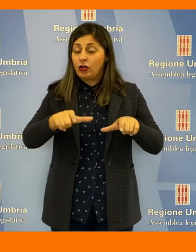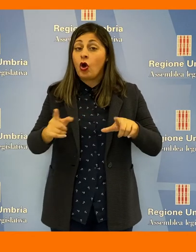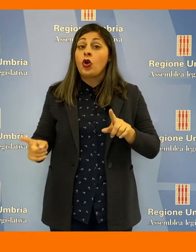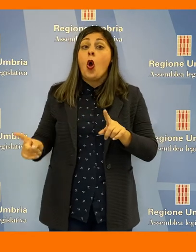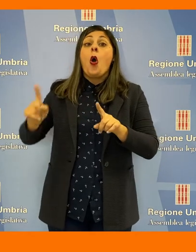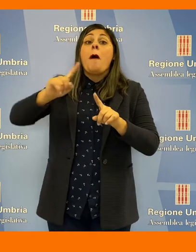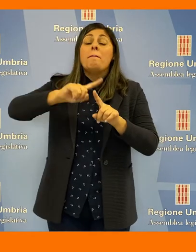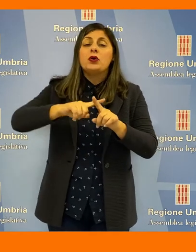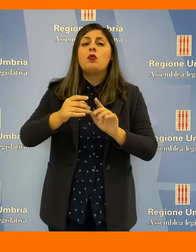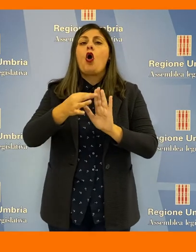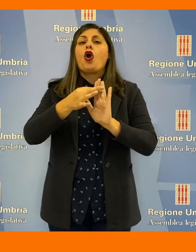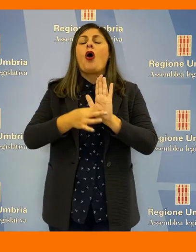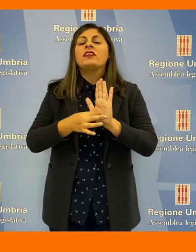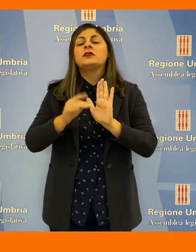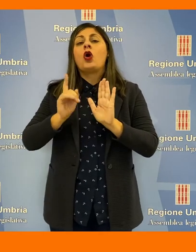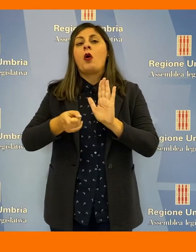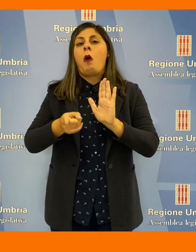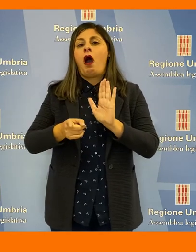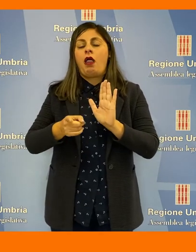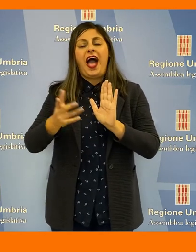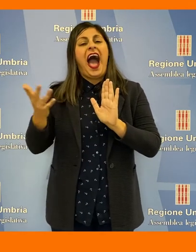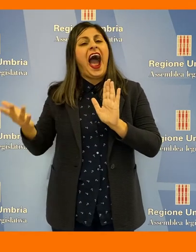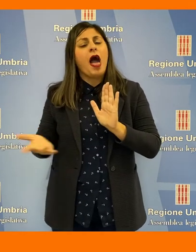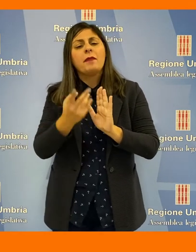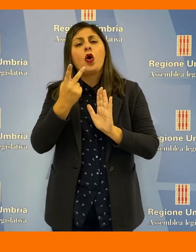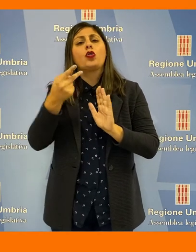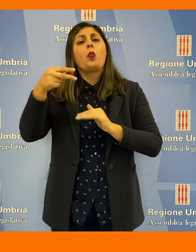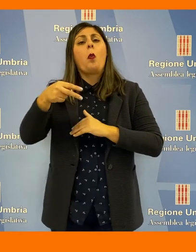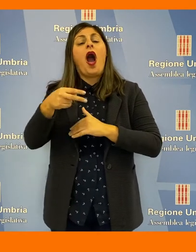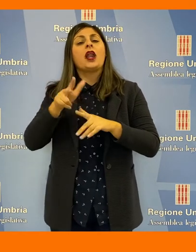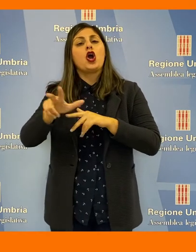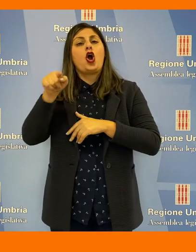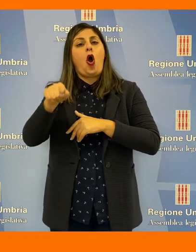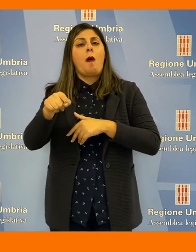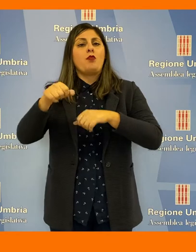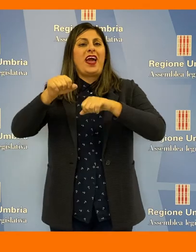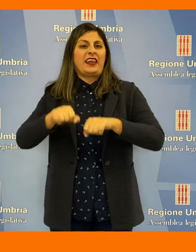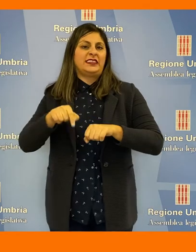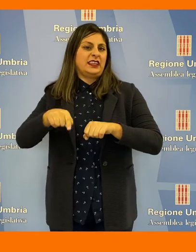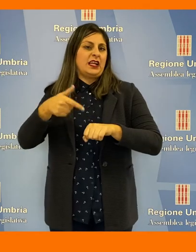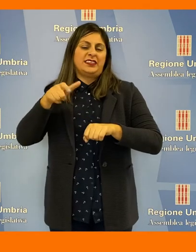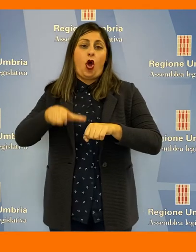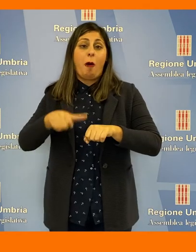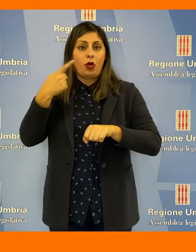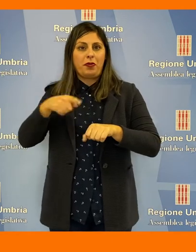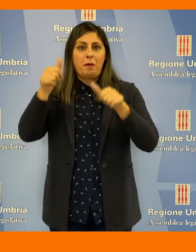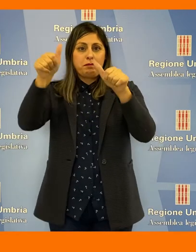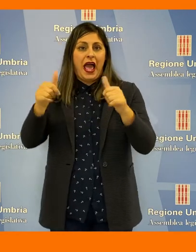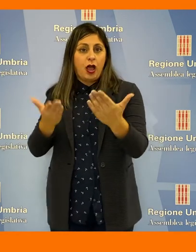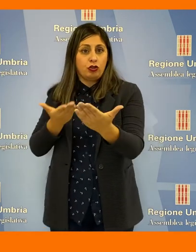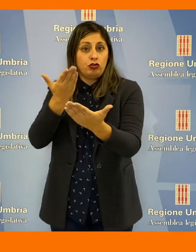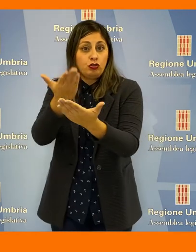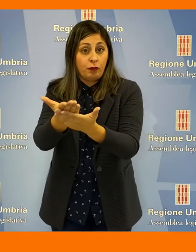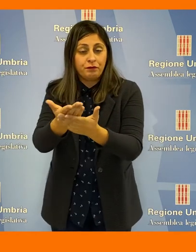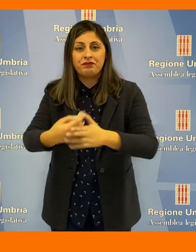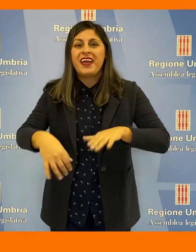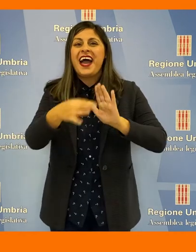già previsti cinque anni di residenza in Umbria dovranno essere affiancati alla condizione di risiedere almeno da due anni nel